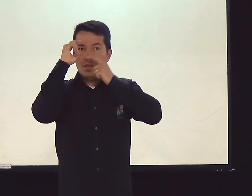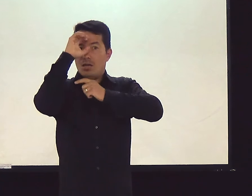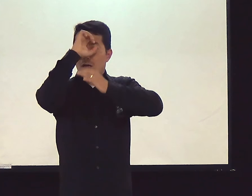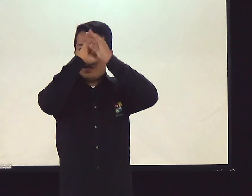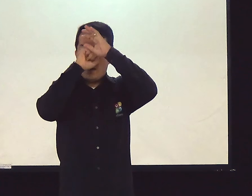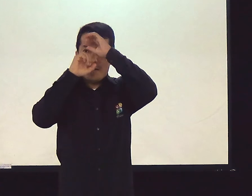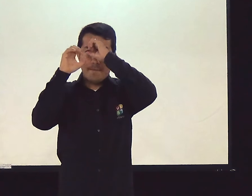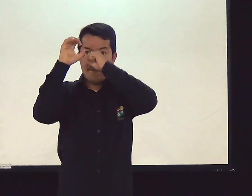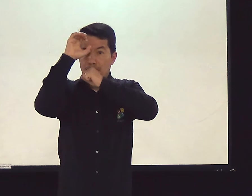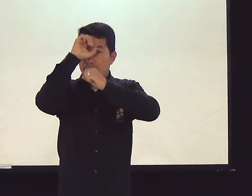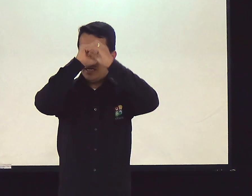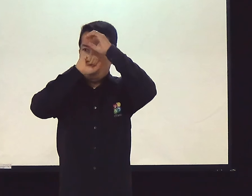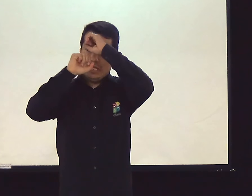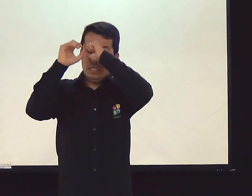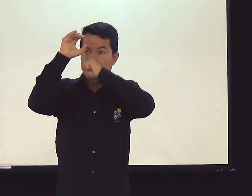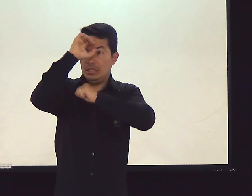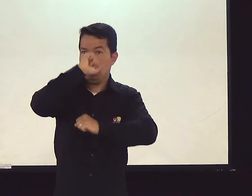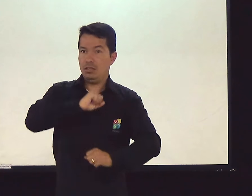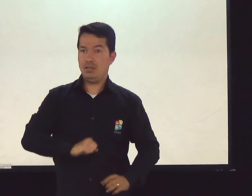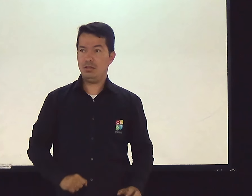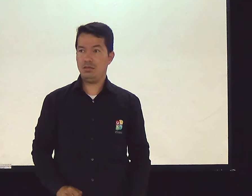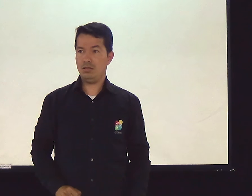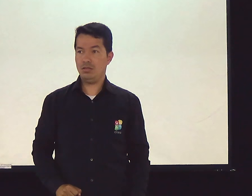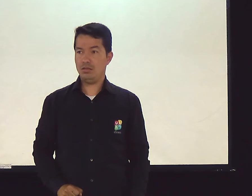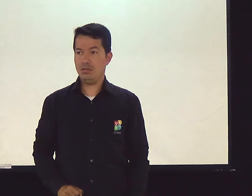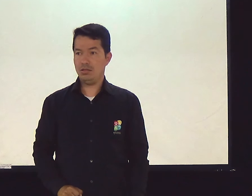pensar, aprender mais com Deus.